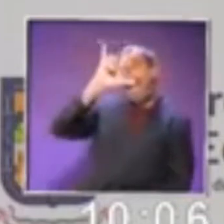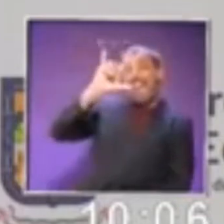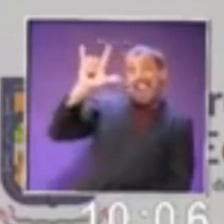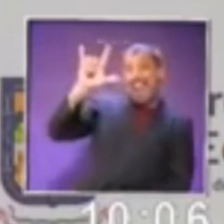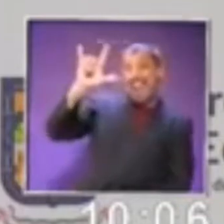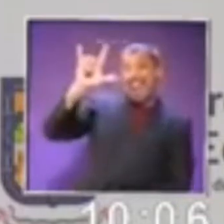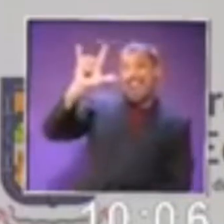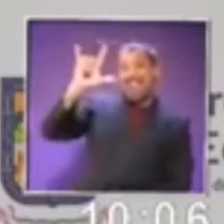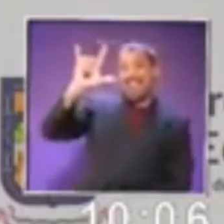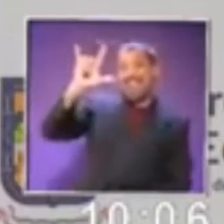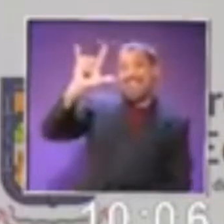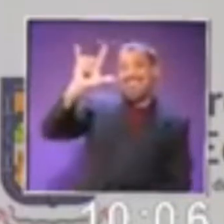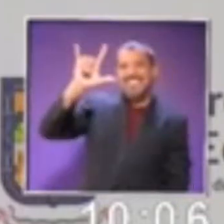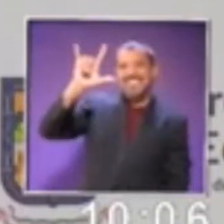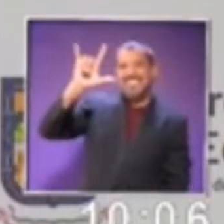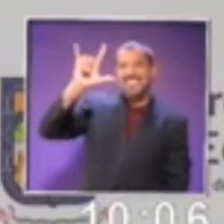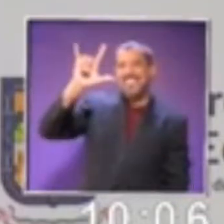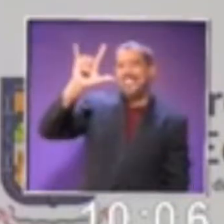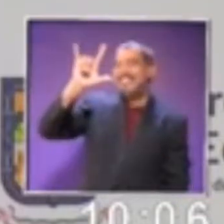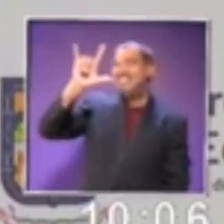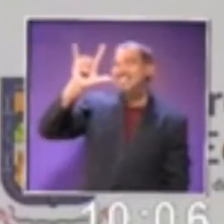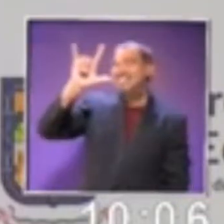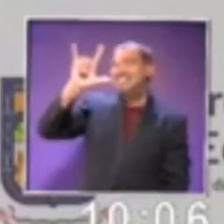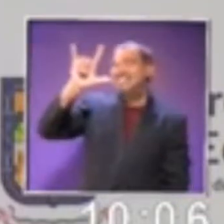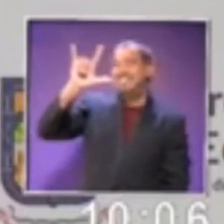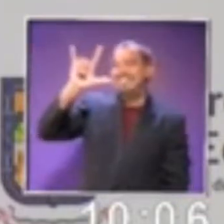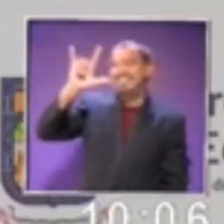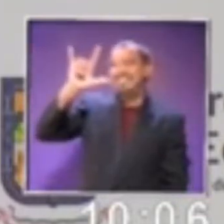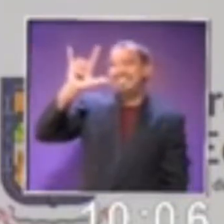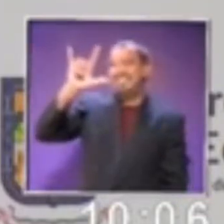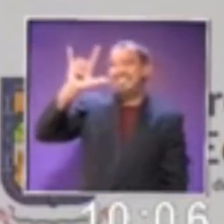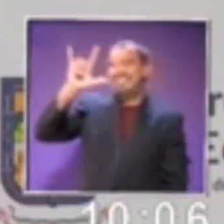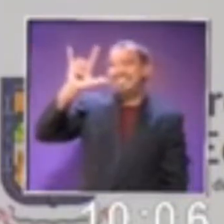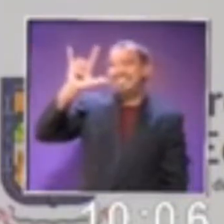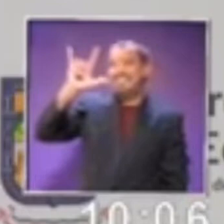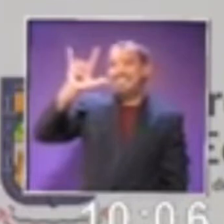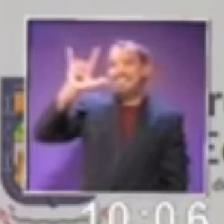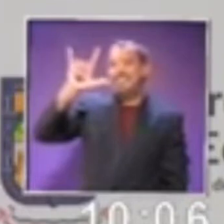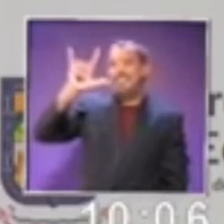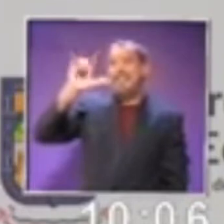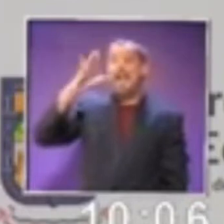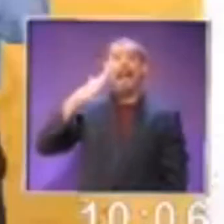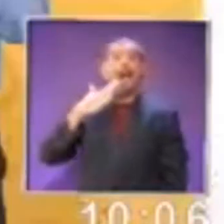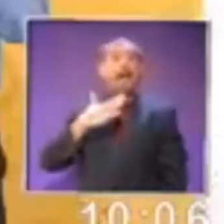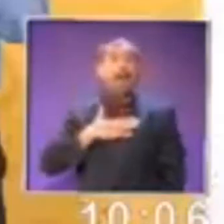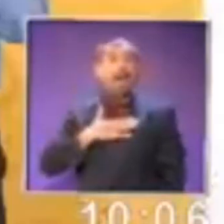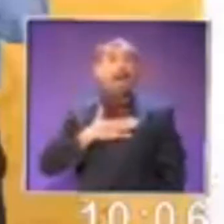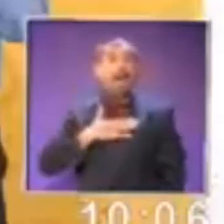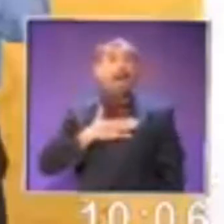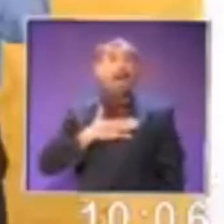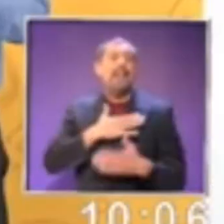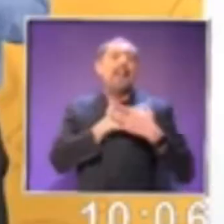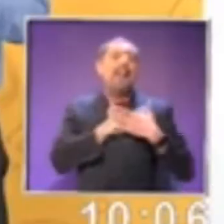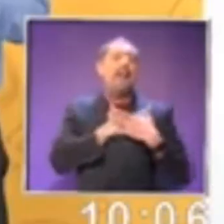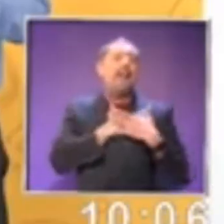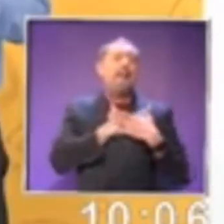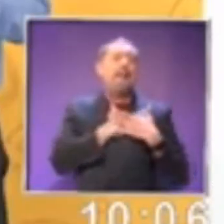you. ¿Verdad, compañero? ¿Cómo se dice? Si podemos repetir, por favor. Bien. Empezamos con el pronombre I love you.